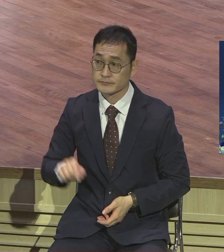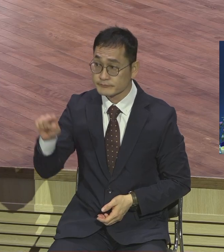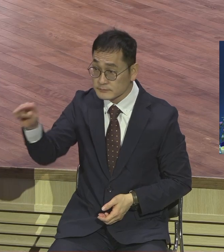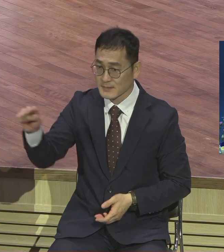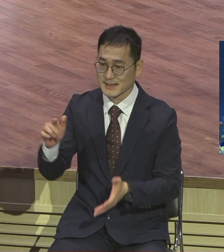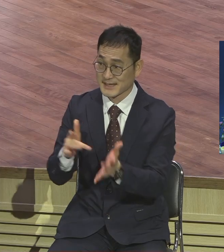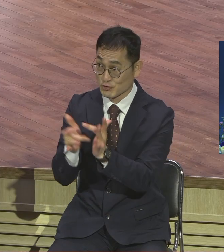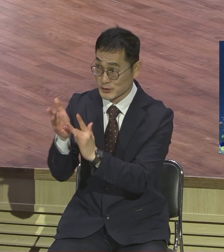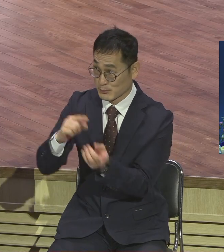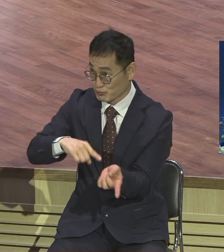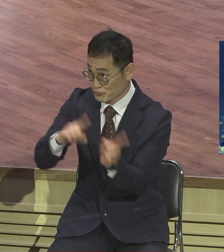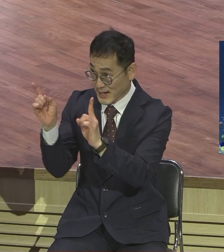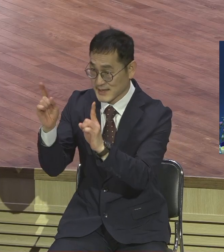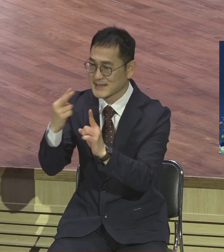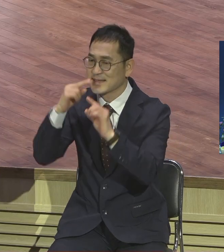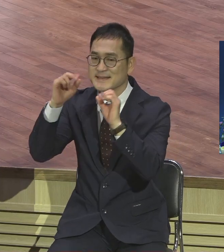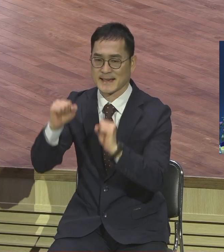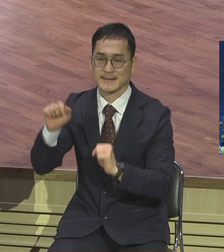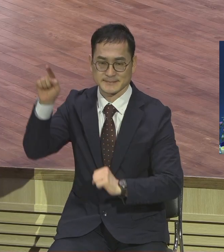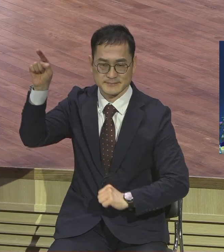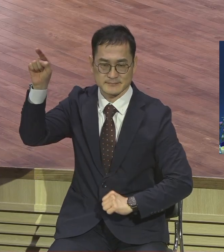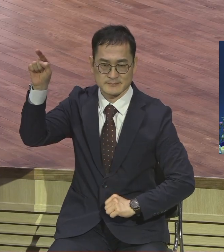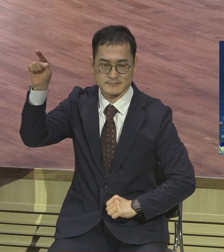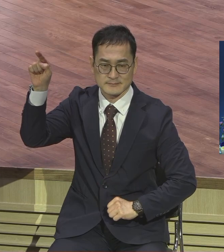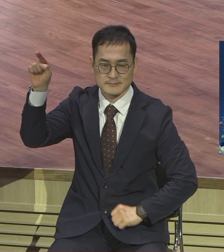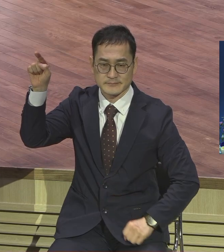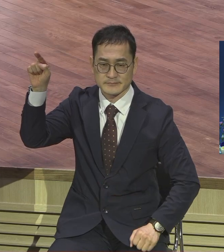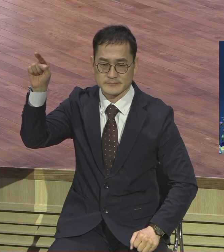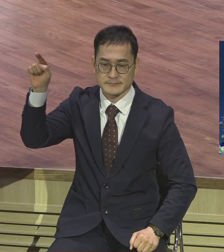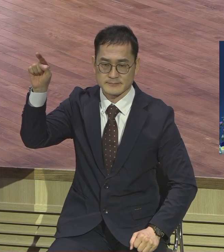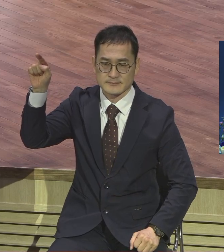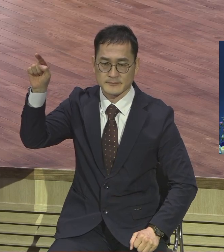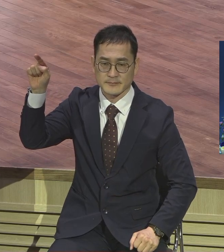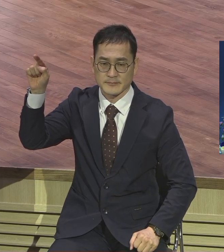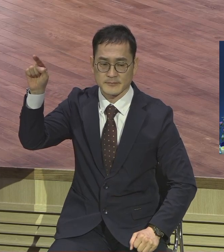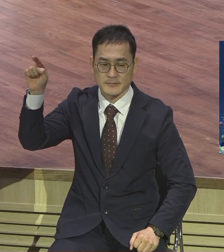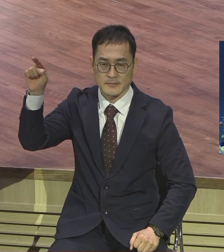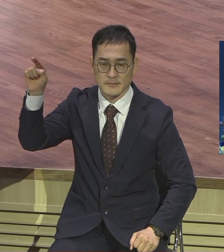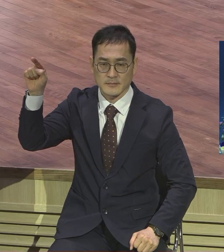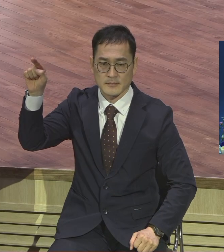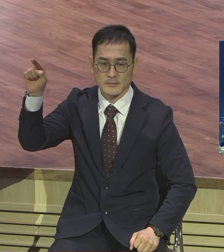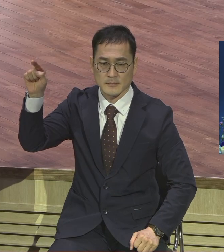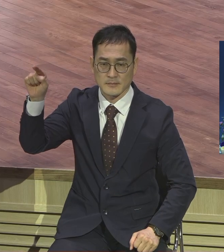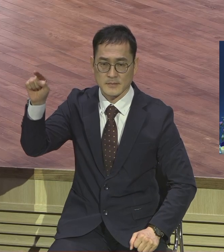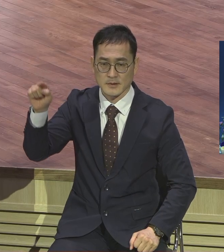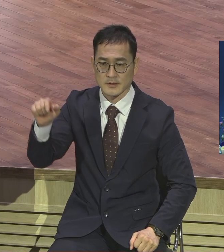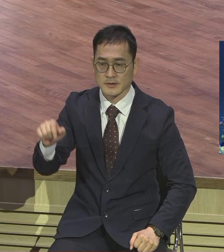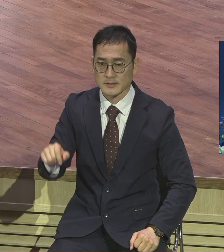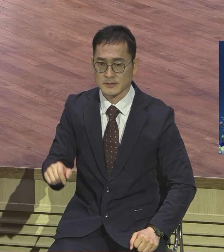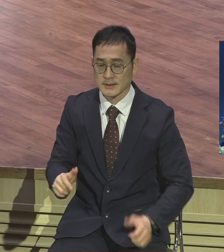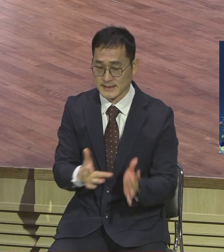사실을 다시 말하면 예수님의 구원의 유일성을 성포를 공예 앞에서 했어요